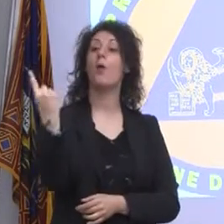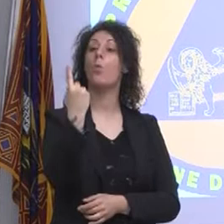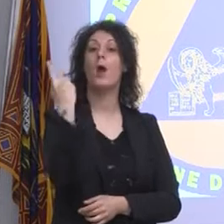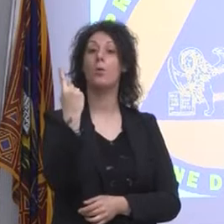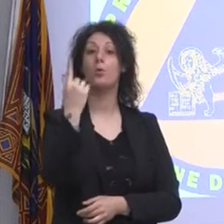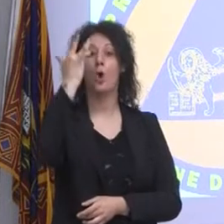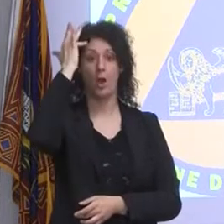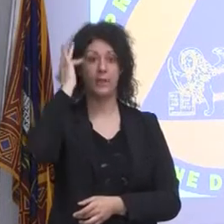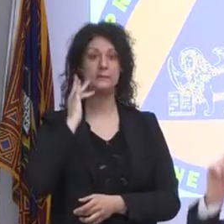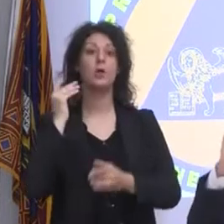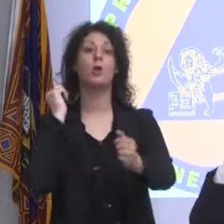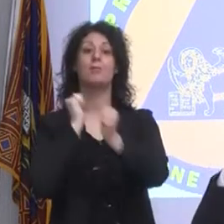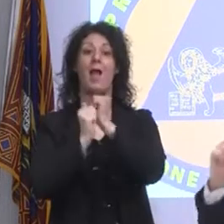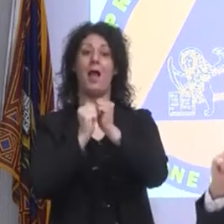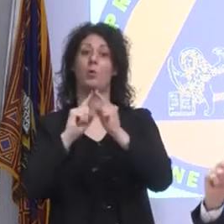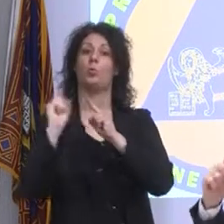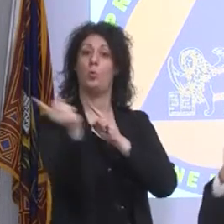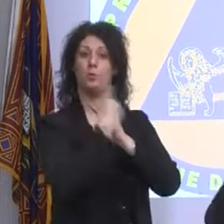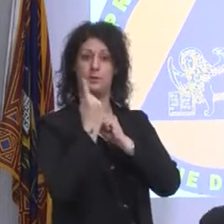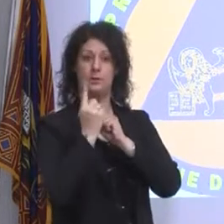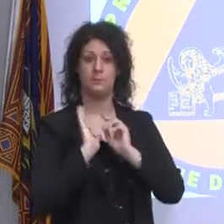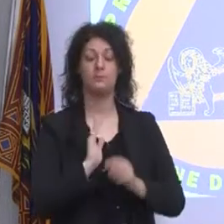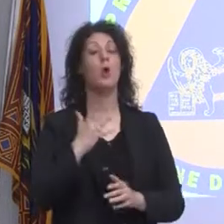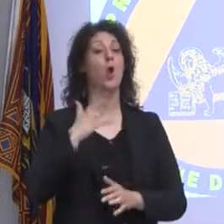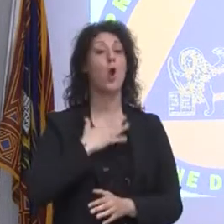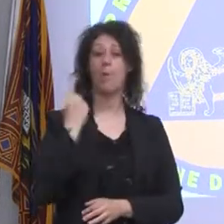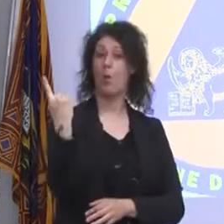credito più a nessuno, per colpa di qualcuno si tornerà a chiudere tutto.